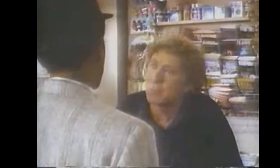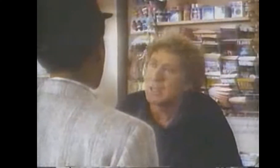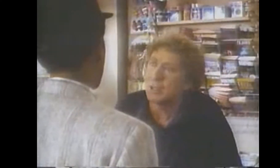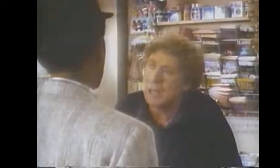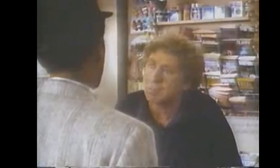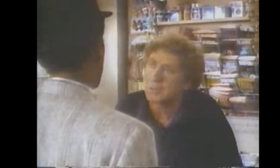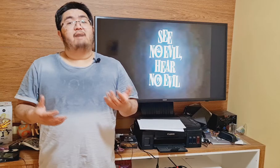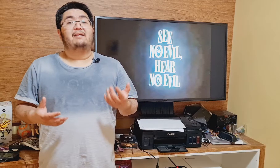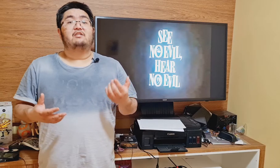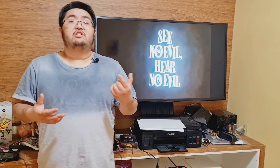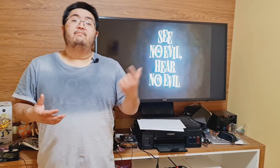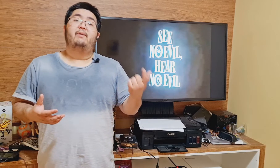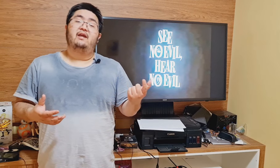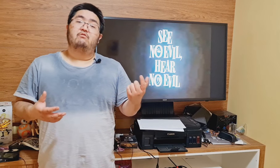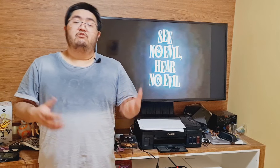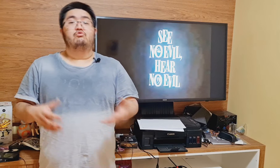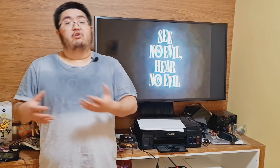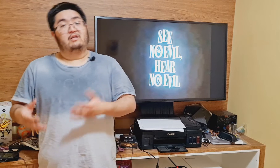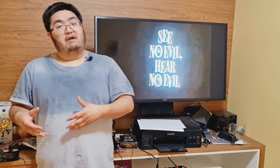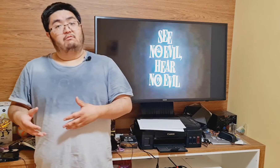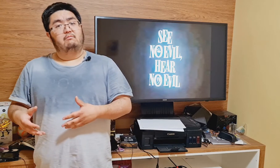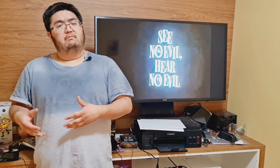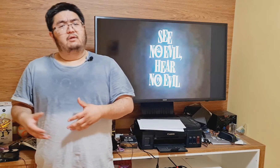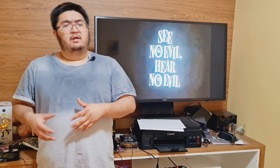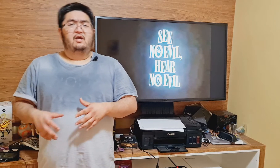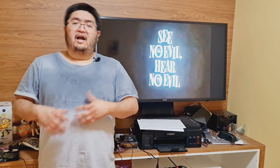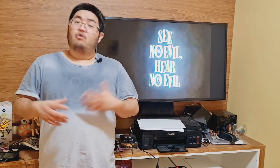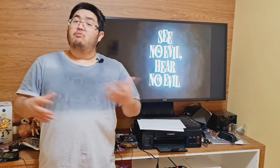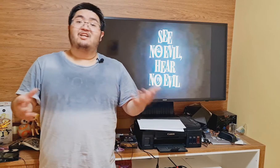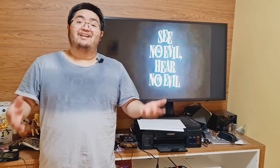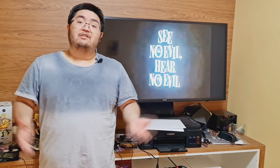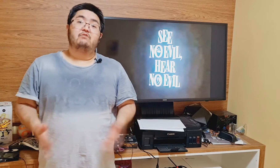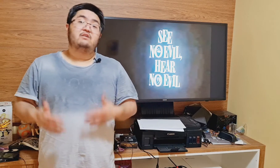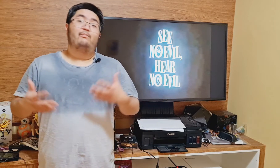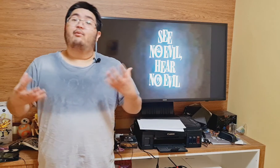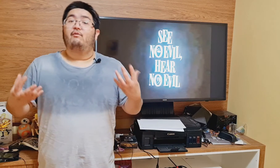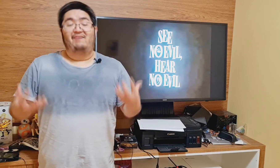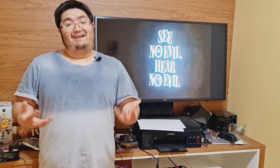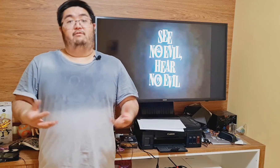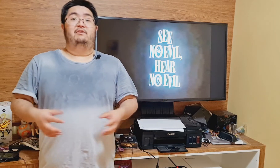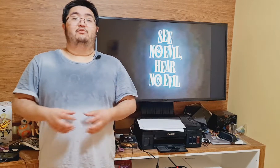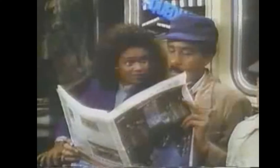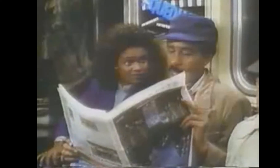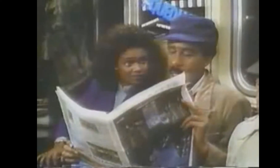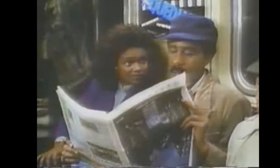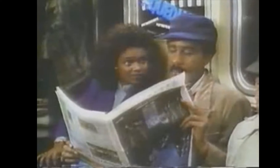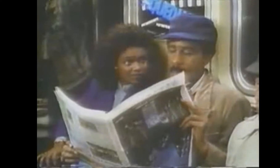respondendo a chamada de emprego em um jornal. A comunicação improvável entre os dois acaba se